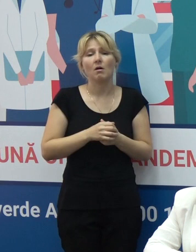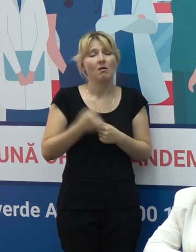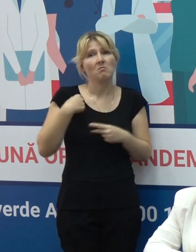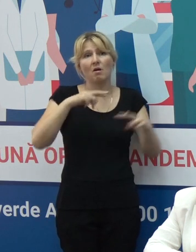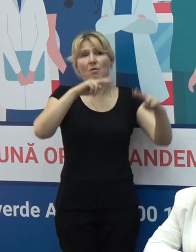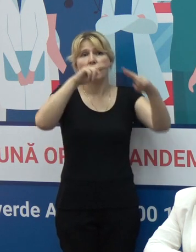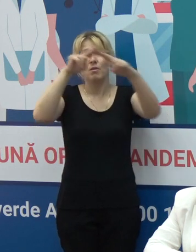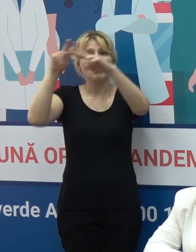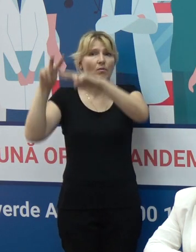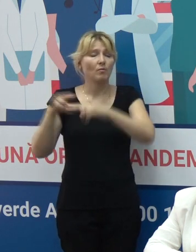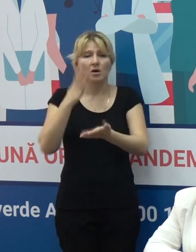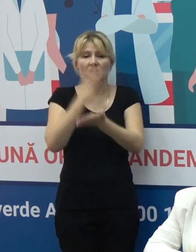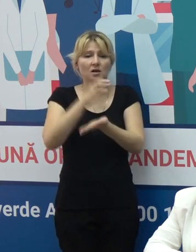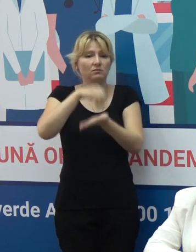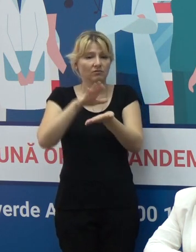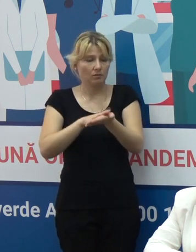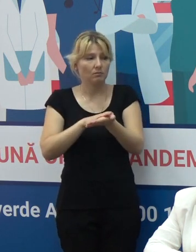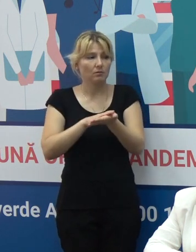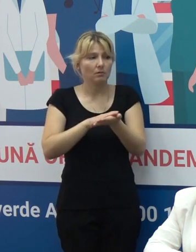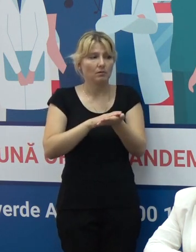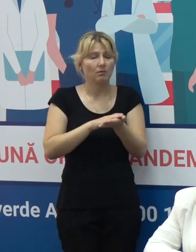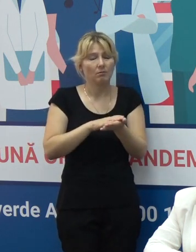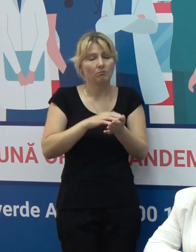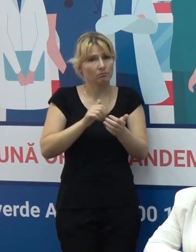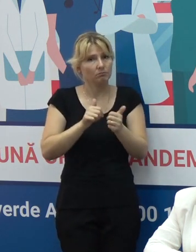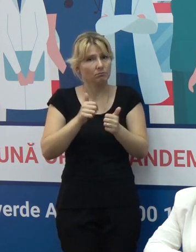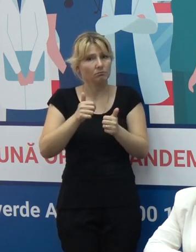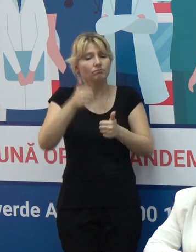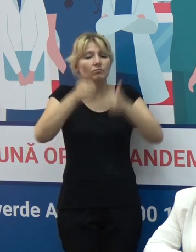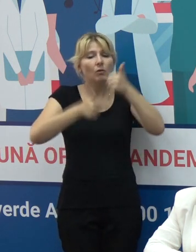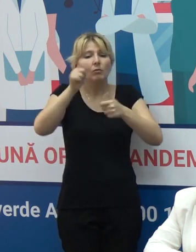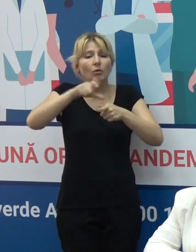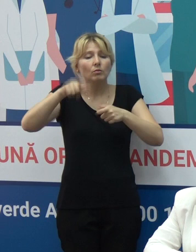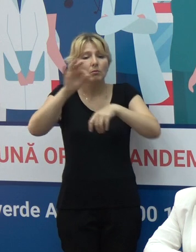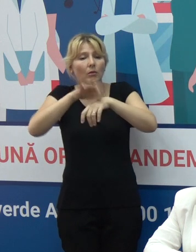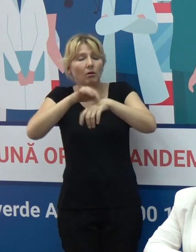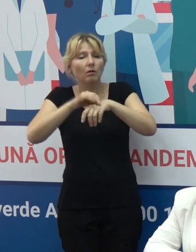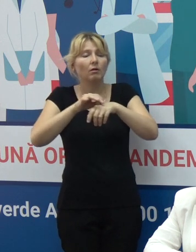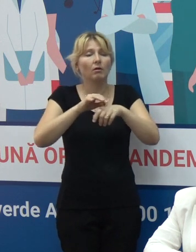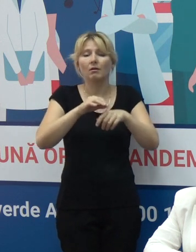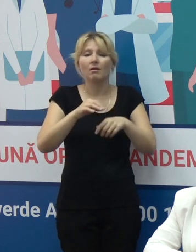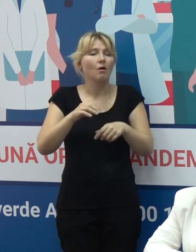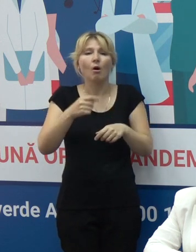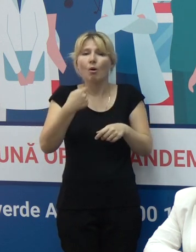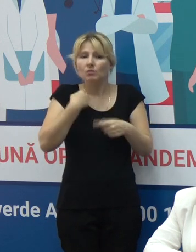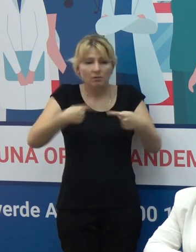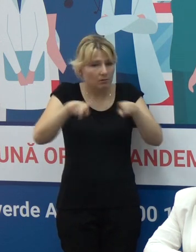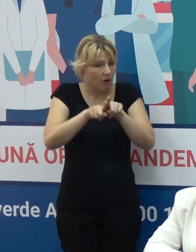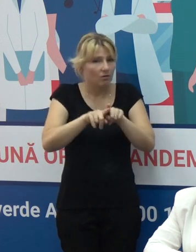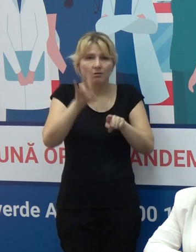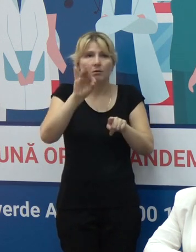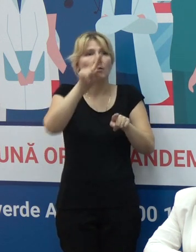înregistrează o tendință în ascensiune. Nu este excepție nici Republica Moldova.